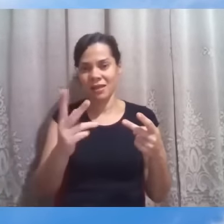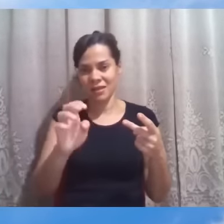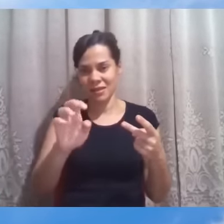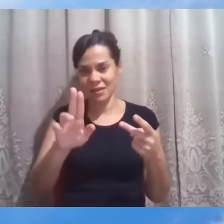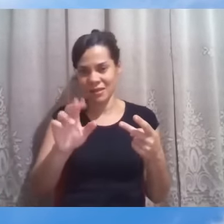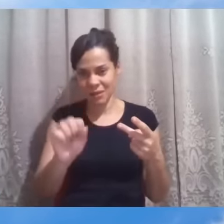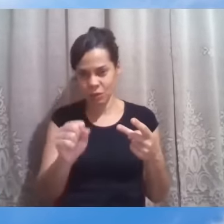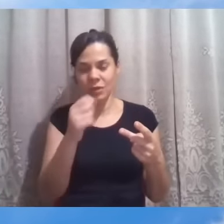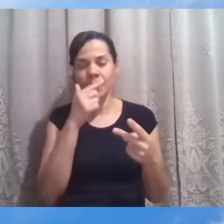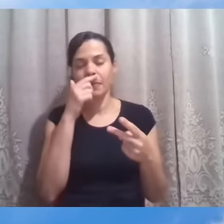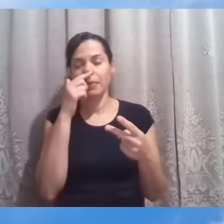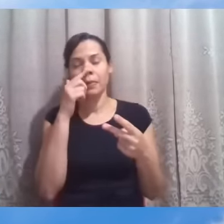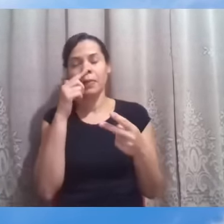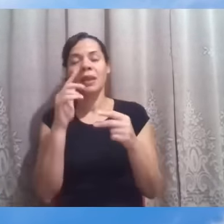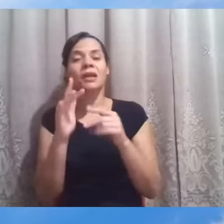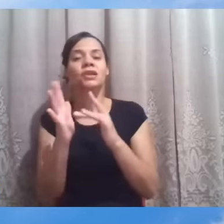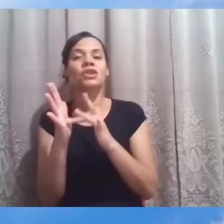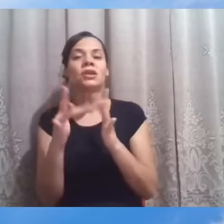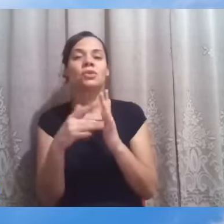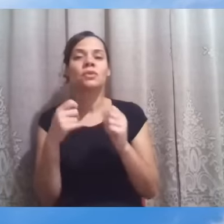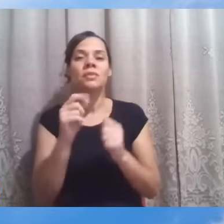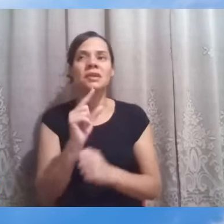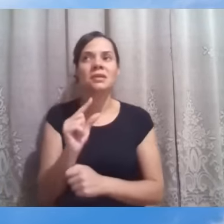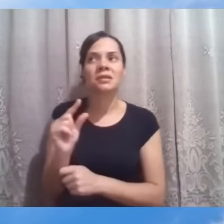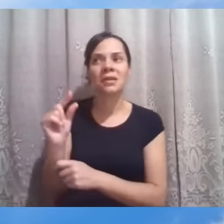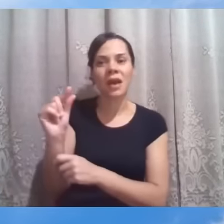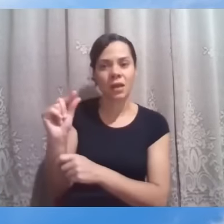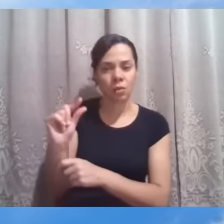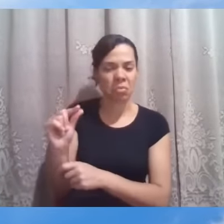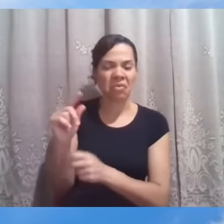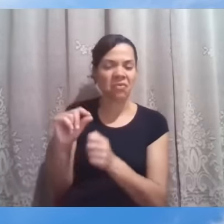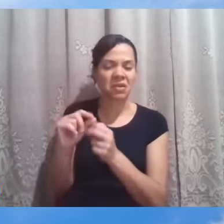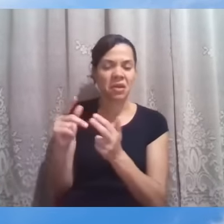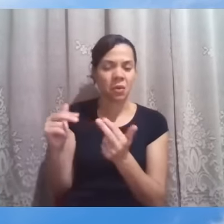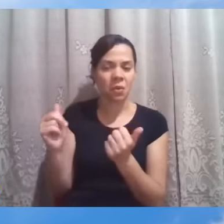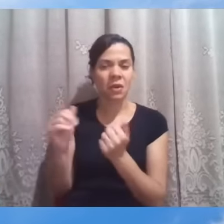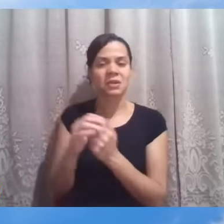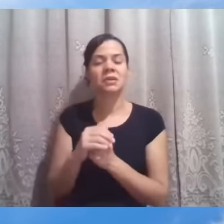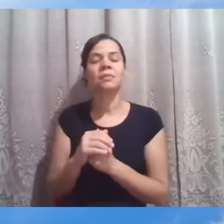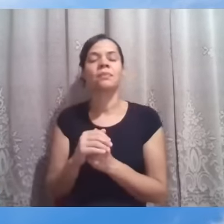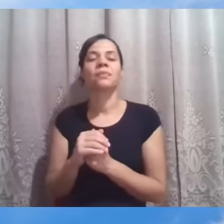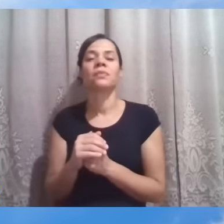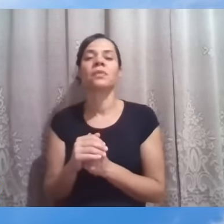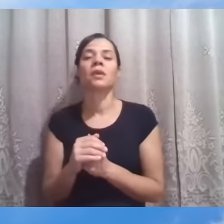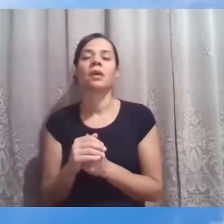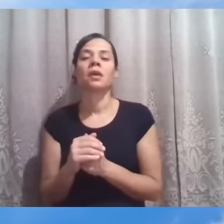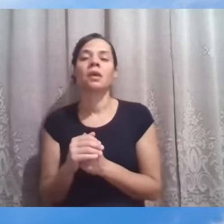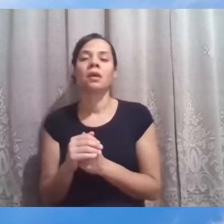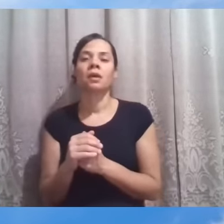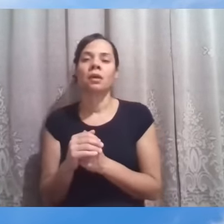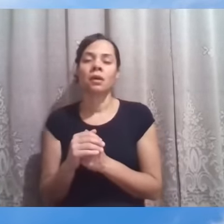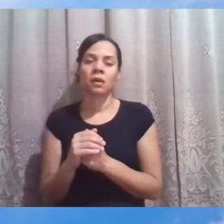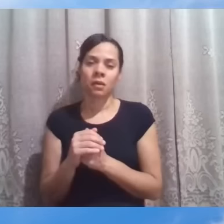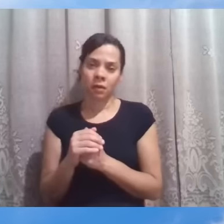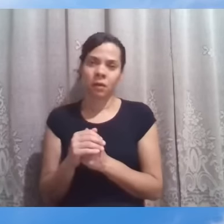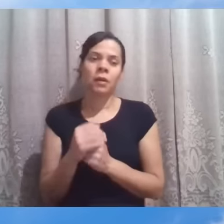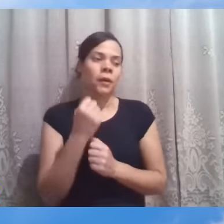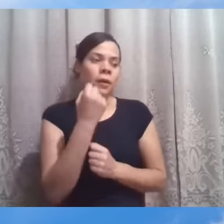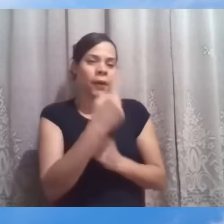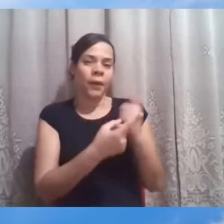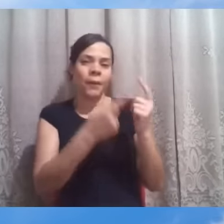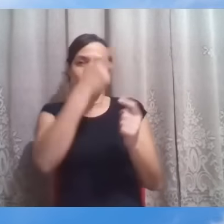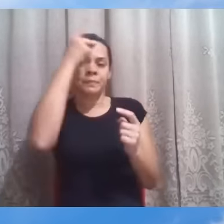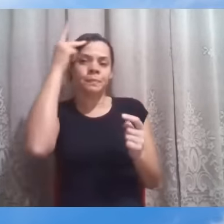precisou se afastar para alguns afazeres e tudo mais. E então, alguns indivíduos